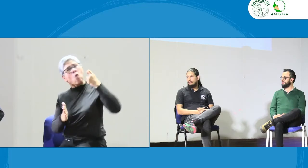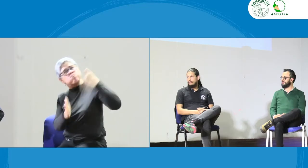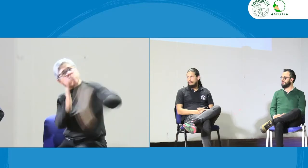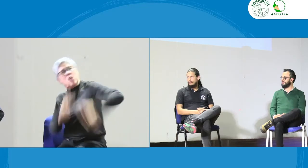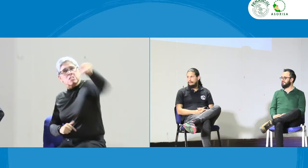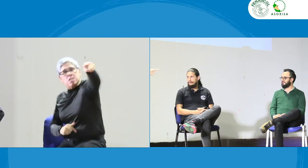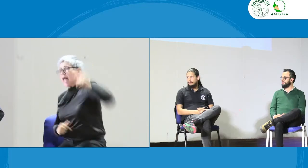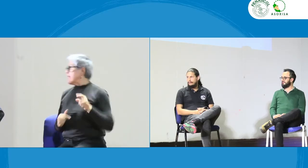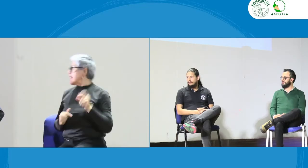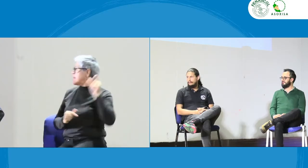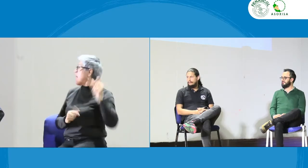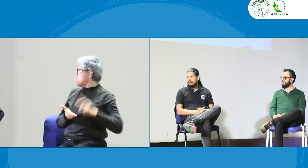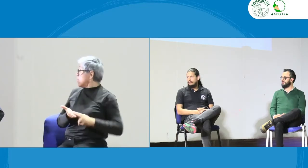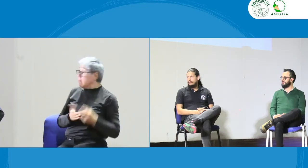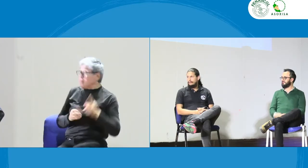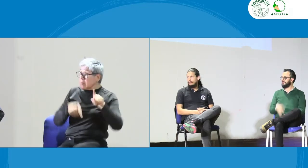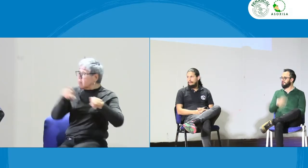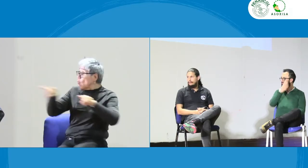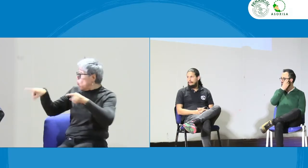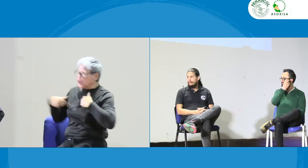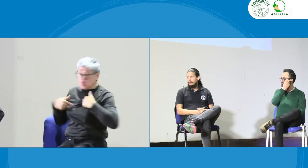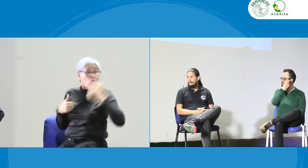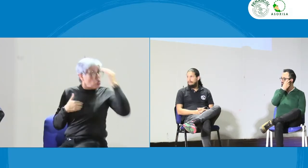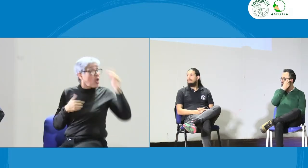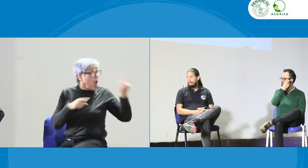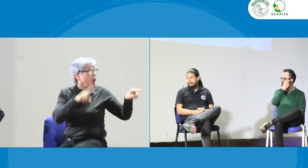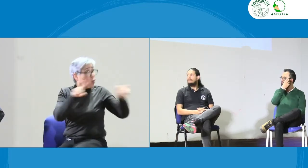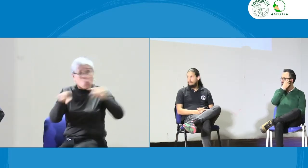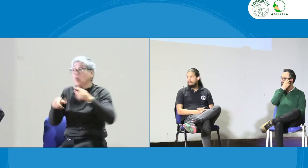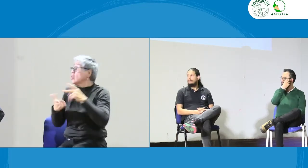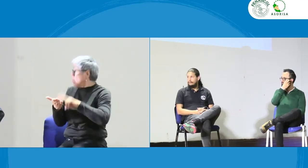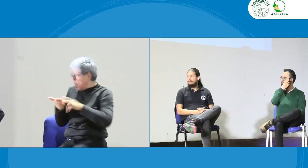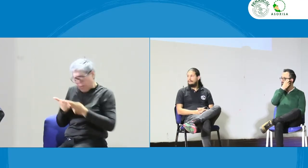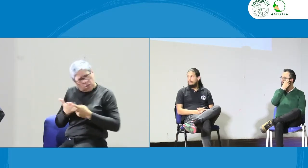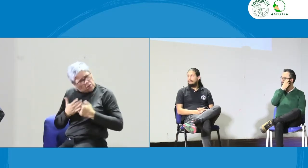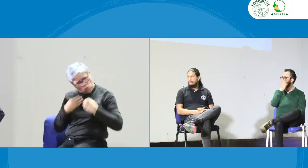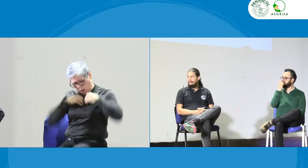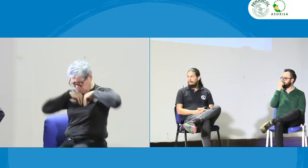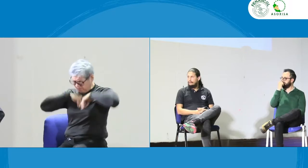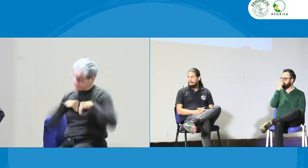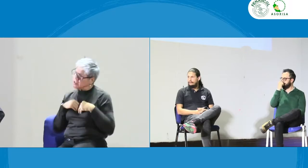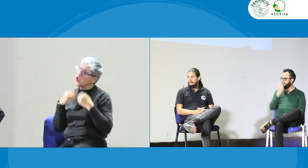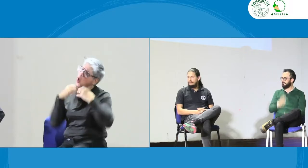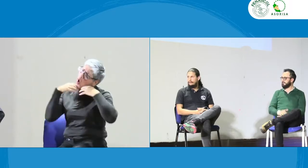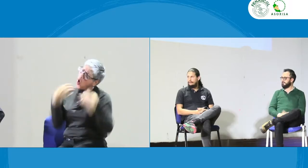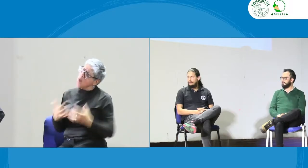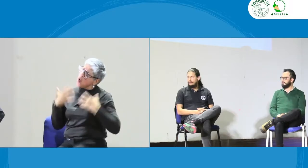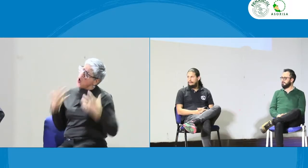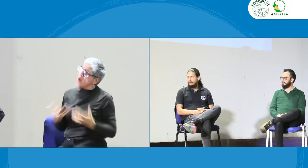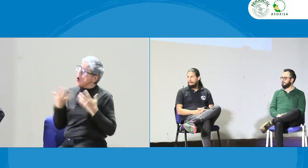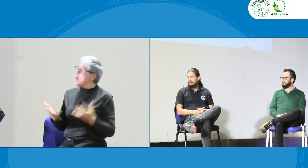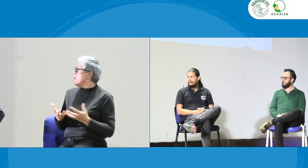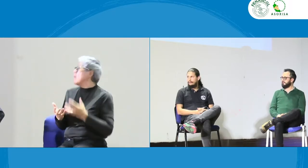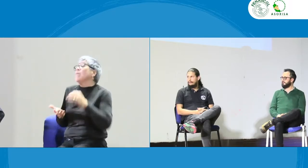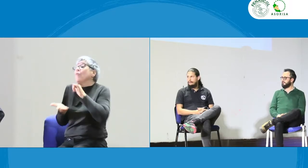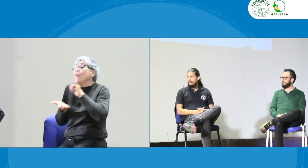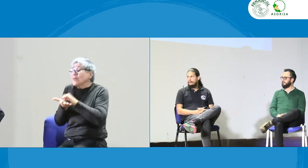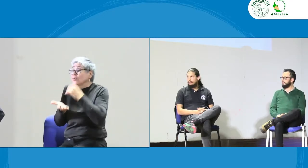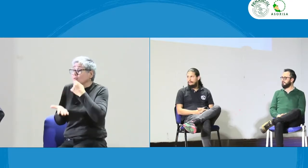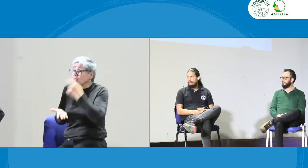corregir a esa persona tan reacia? Yo sé que hay muchos intérpretes que se han preguntado lo mismo ¿sí?